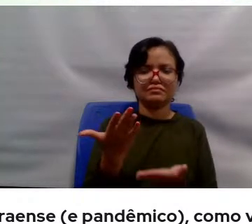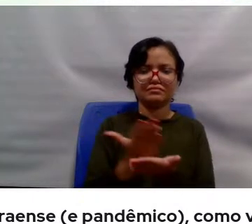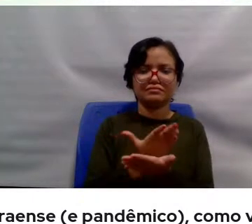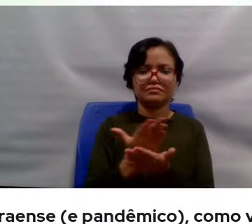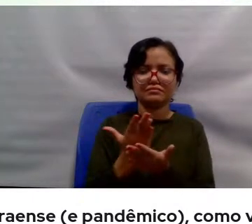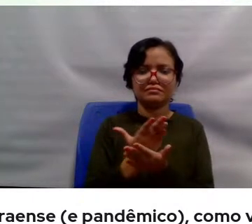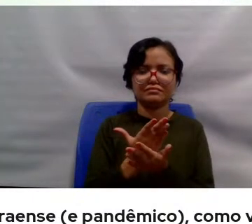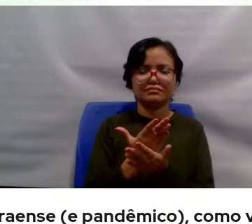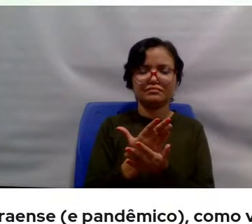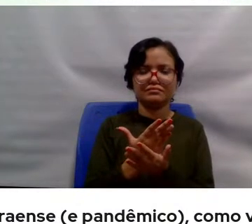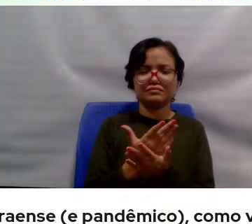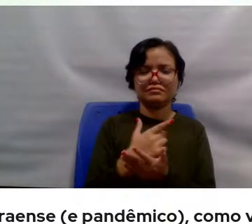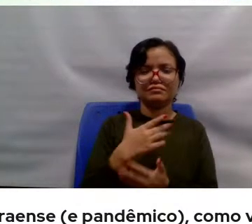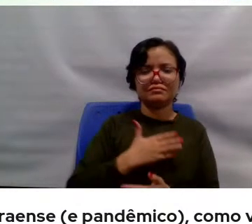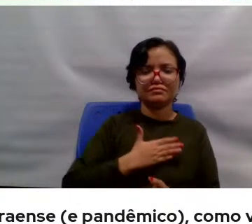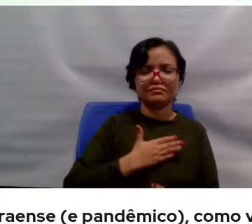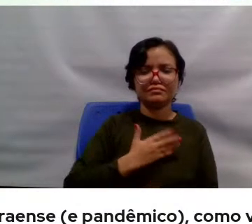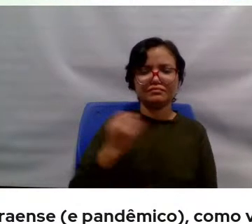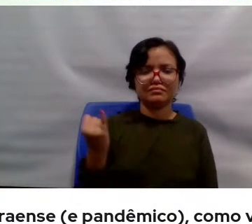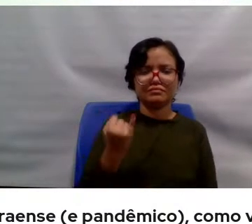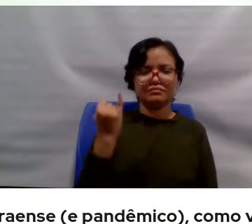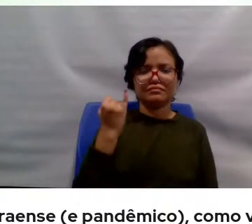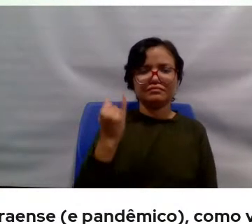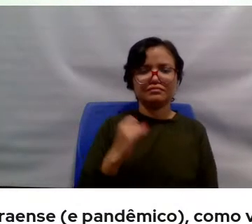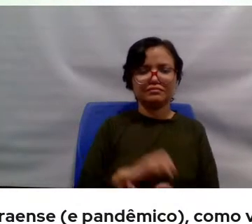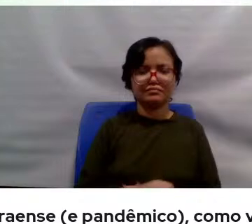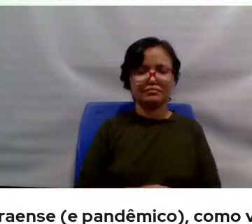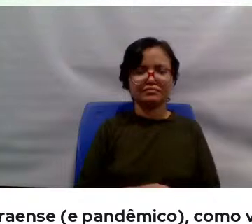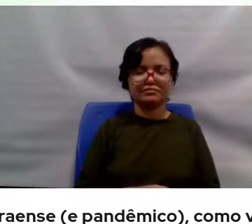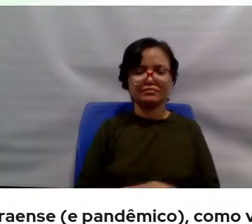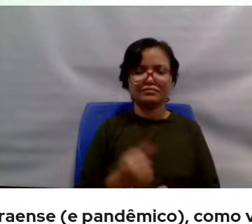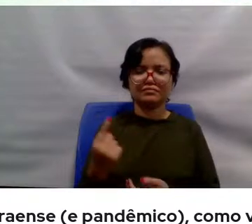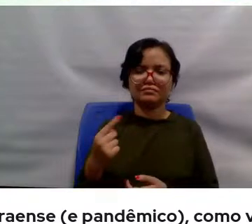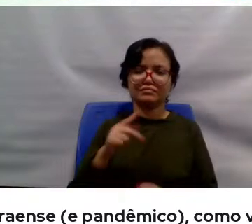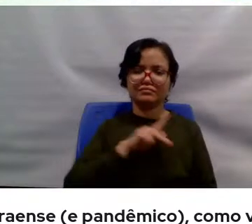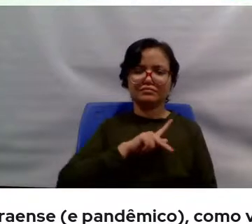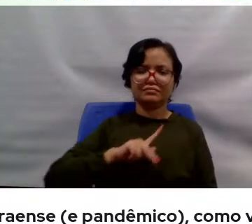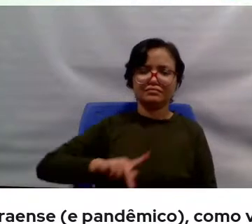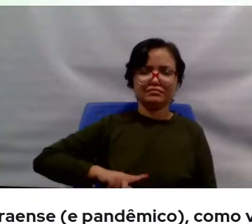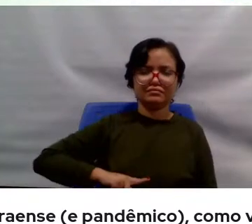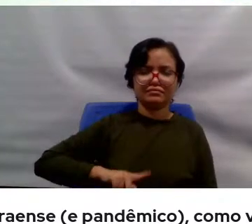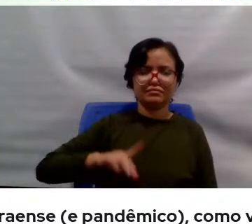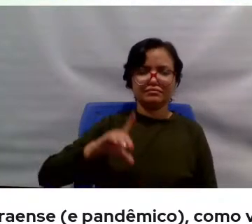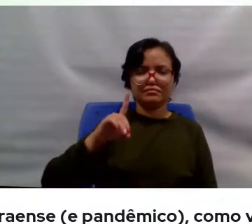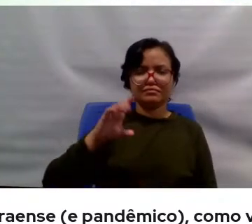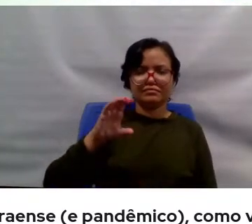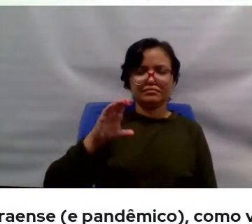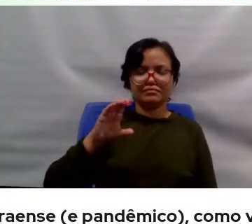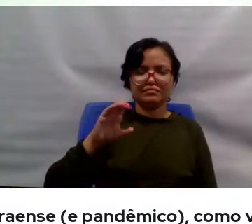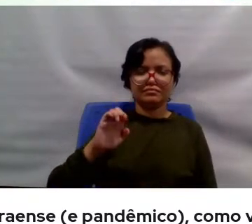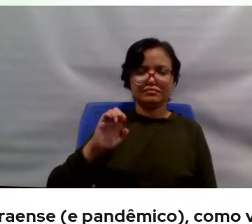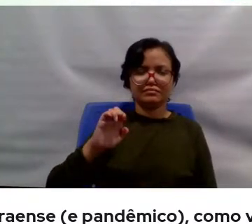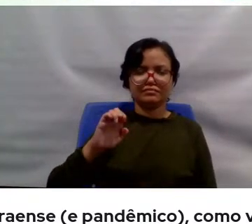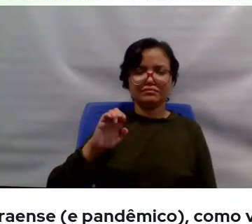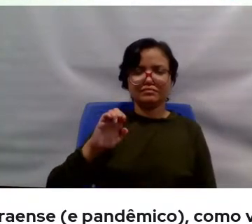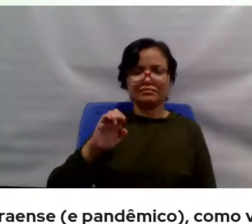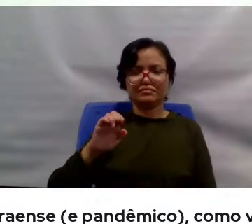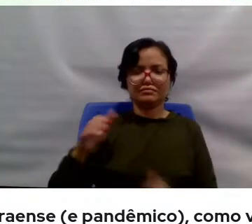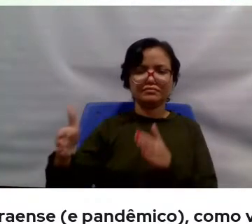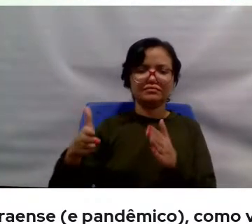fundamentais. Uma, ter sido presidente do DCE em plena ditadura militar, a primeira mulher eleita